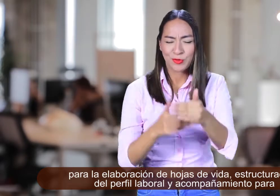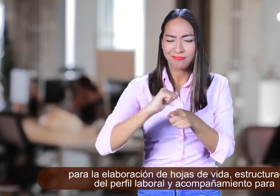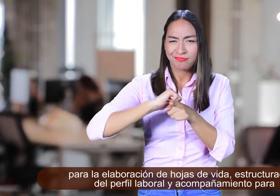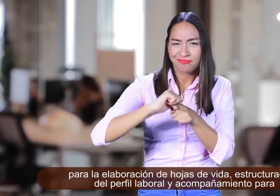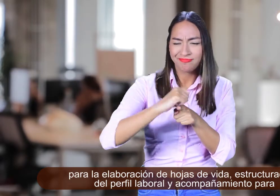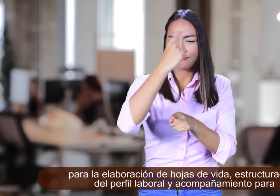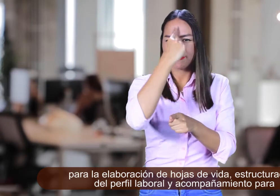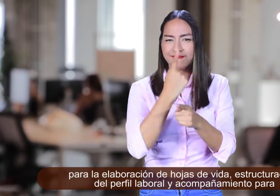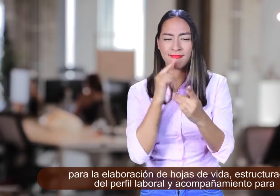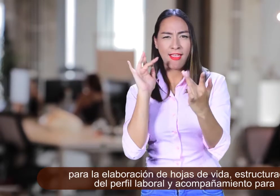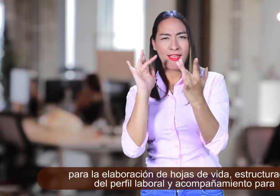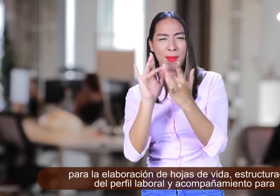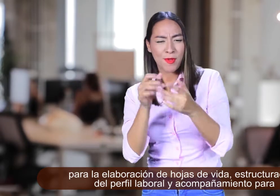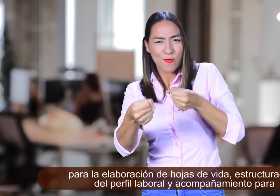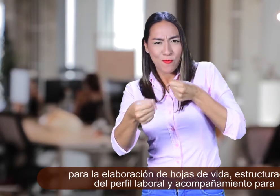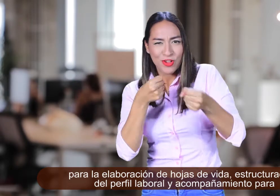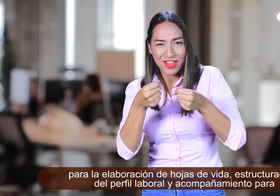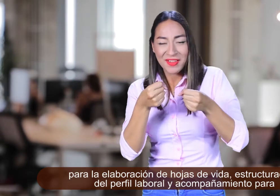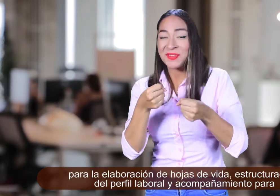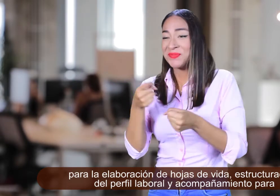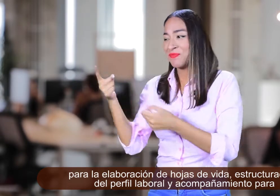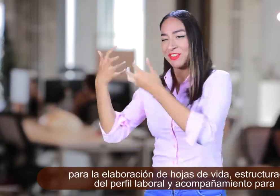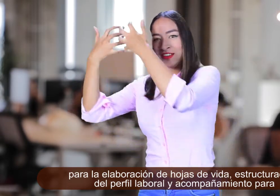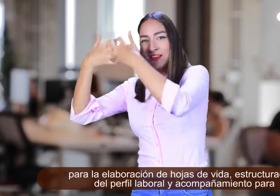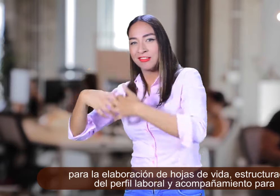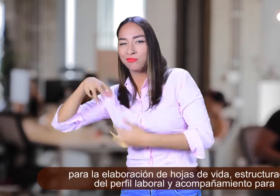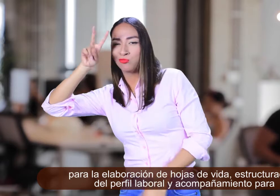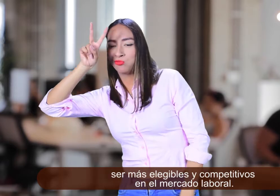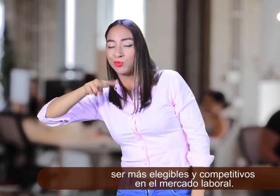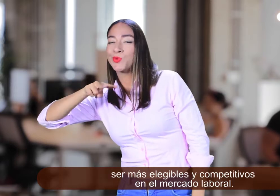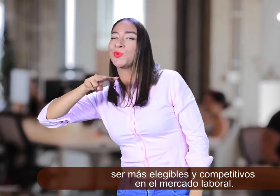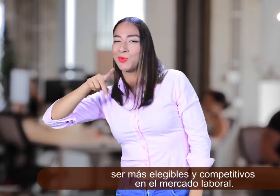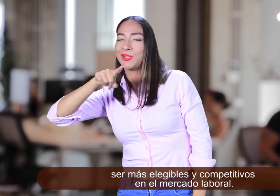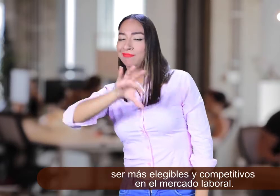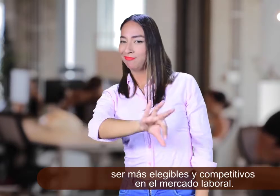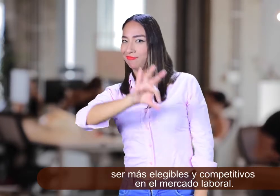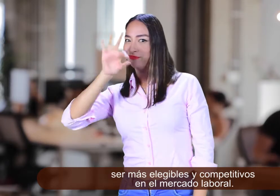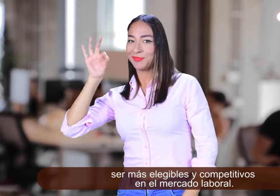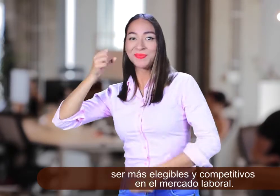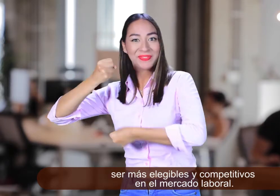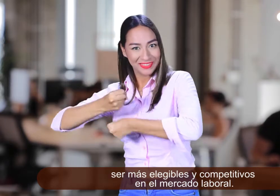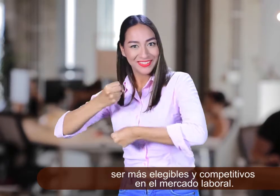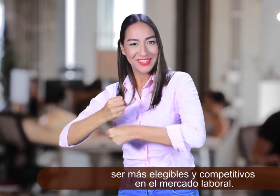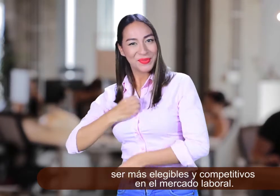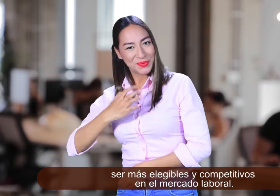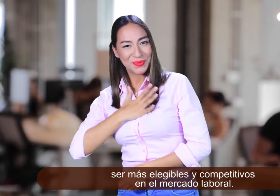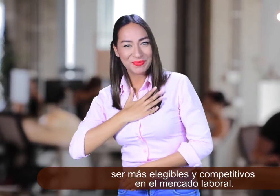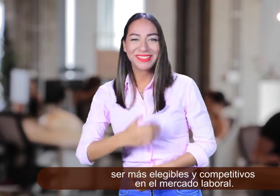elaboración de hojas de vida, estructuración del perfil laboral y acompañamiento para ser más elegibles y competitivos en el mercado